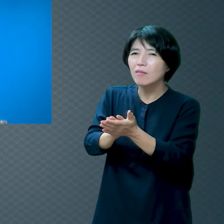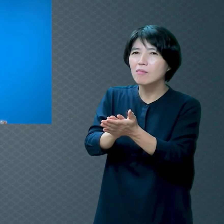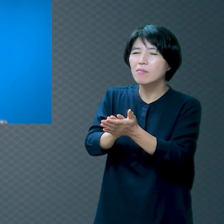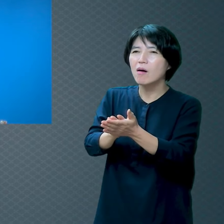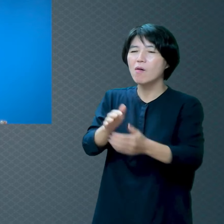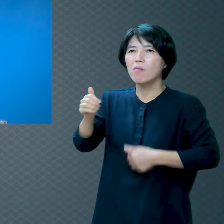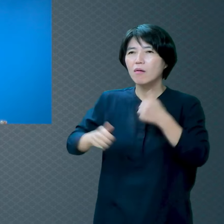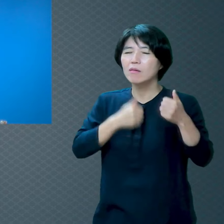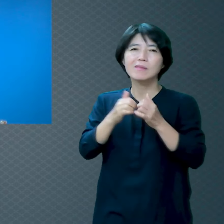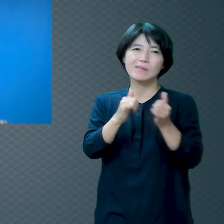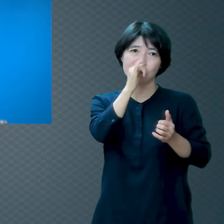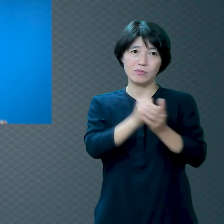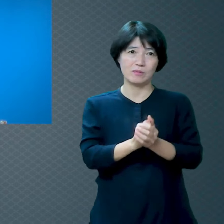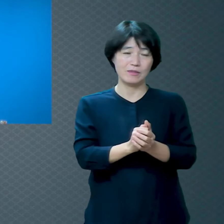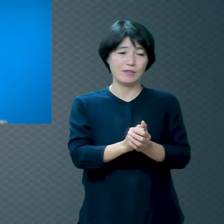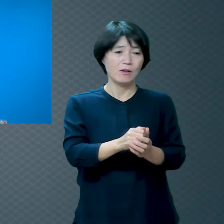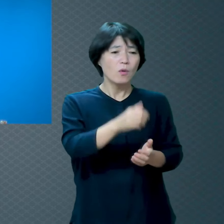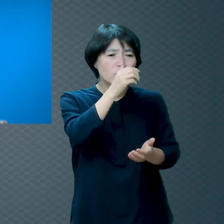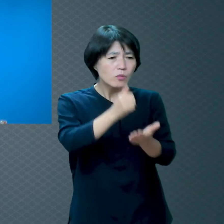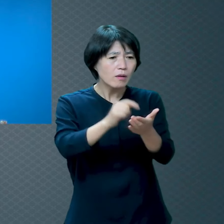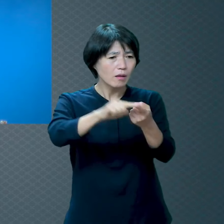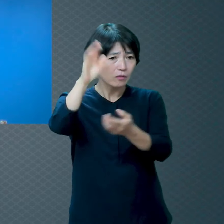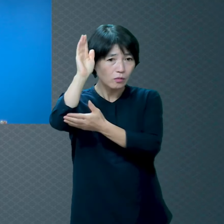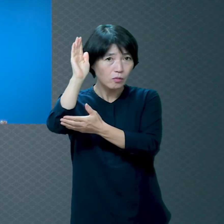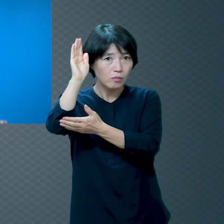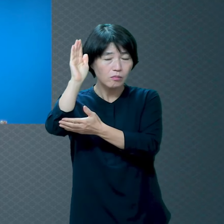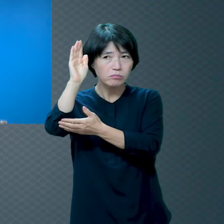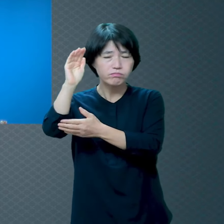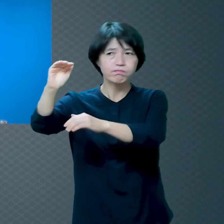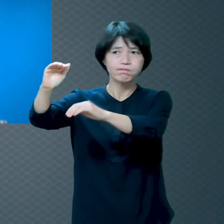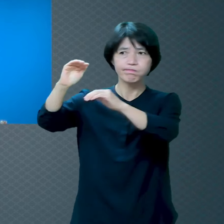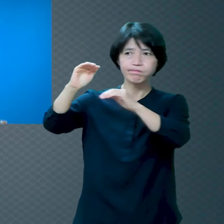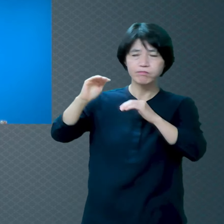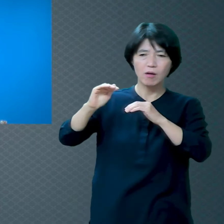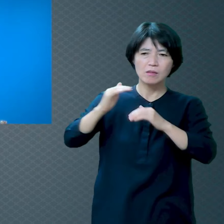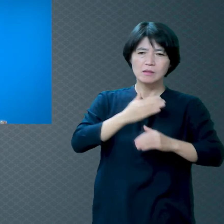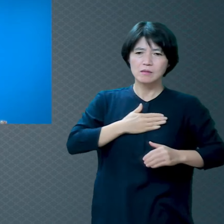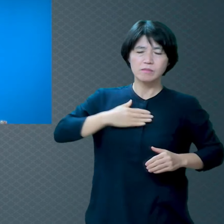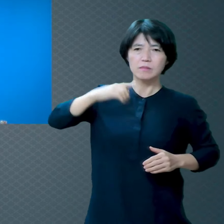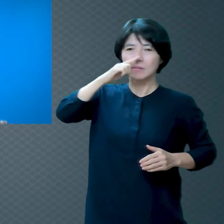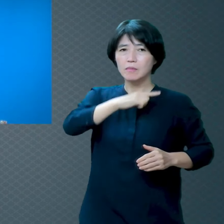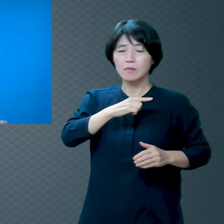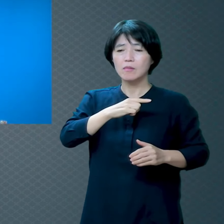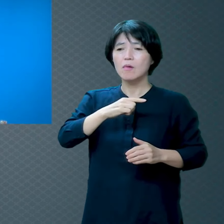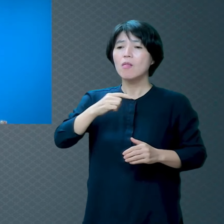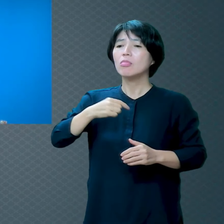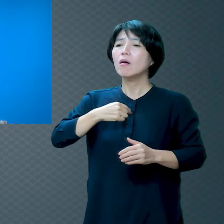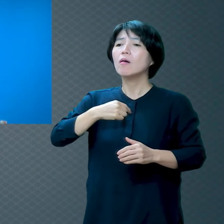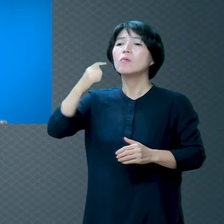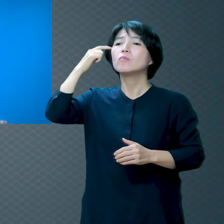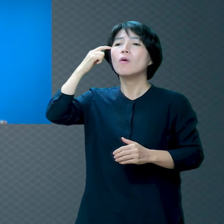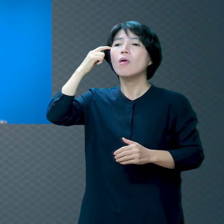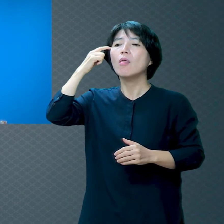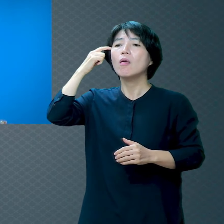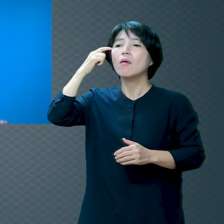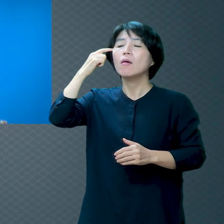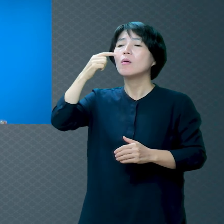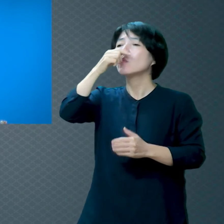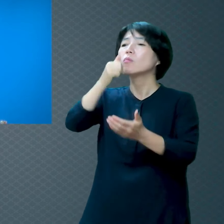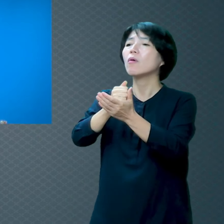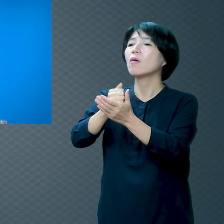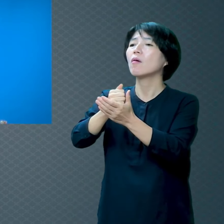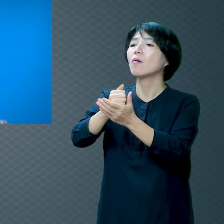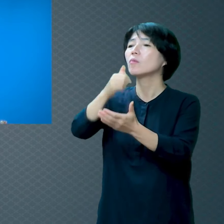드러내서 너는 죄가 많은 사람이다 이걸 말하려고 하는 게 아니고 하나님께서는